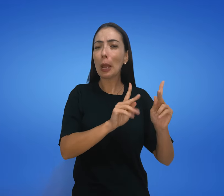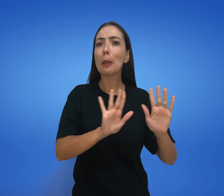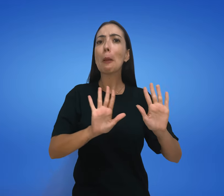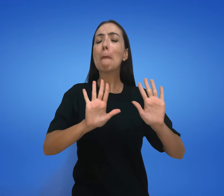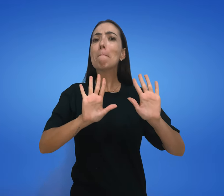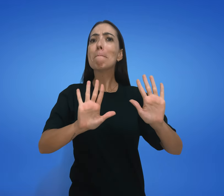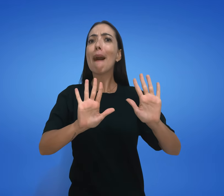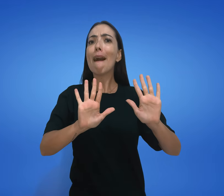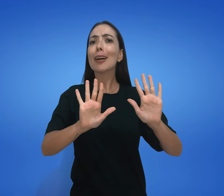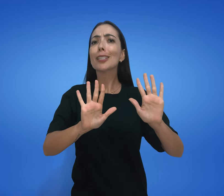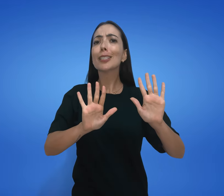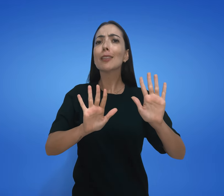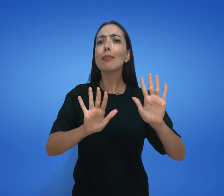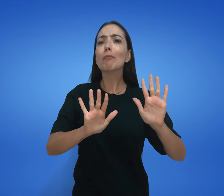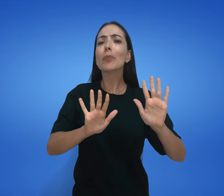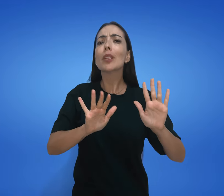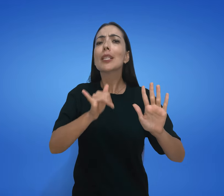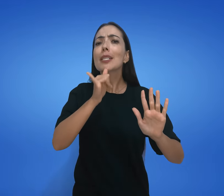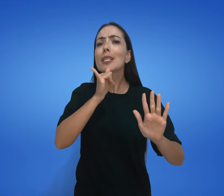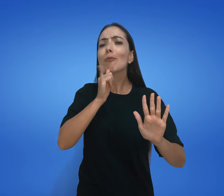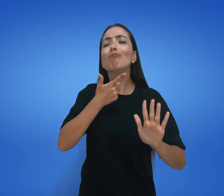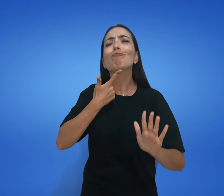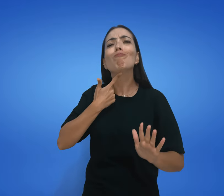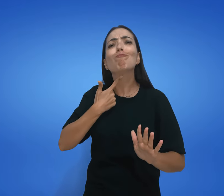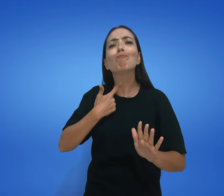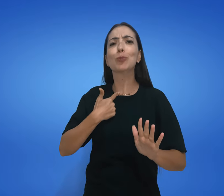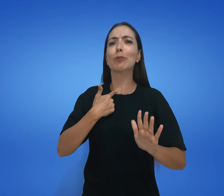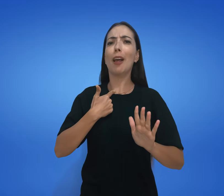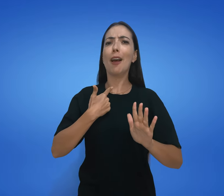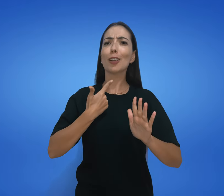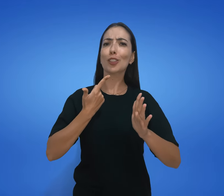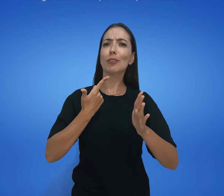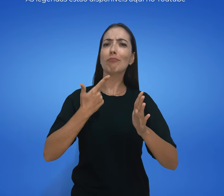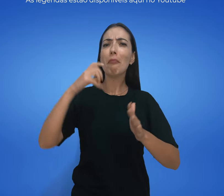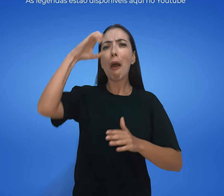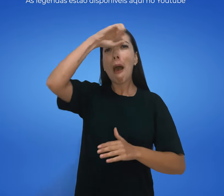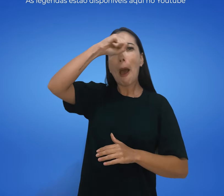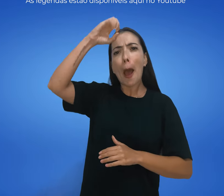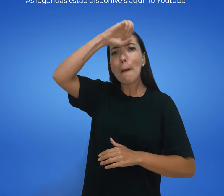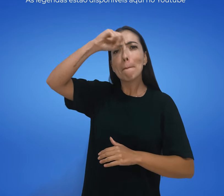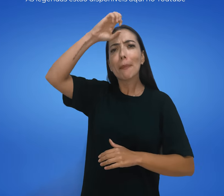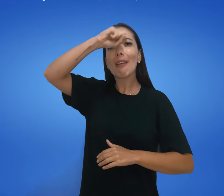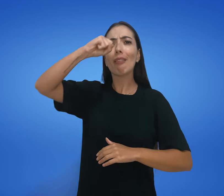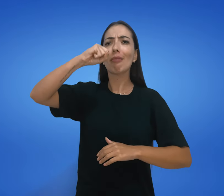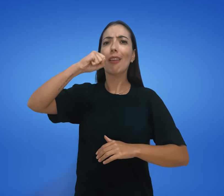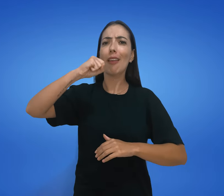Mas, se você tem vontade de aprender a praticar a libras sozinho,